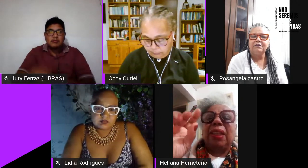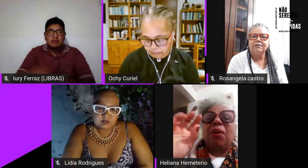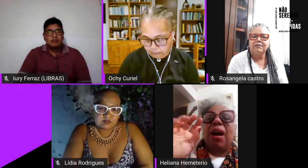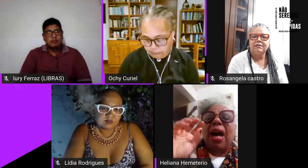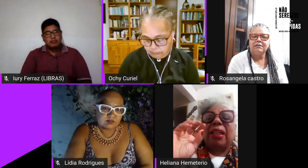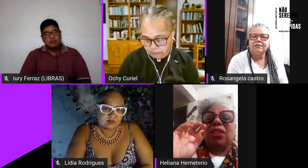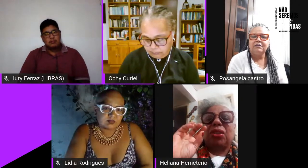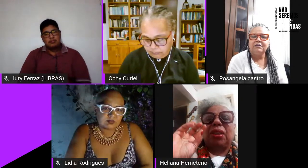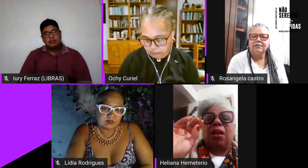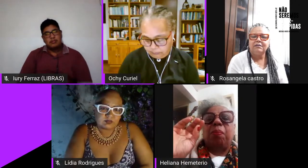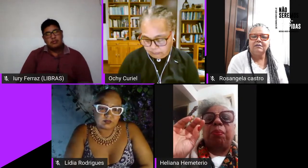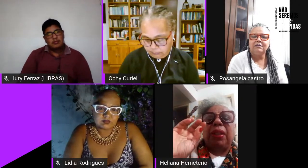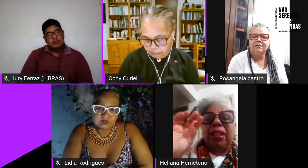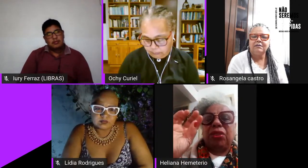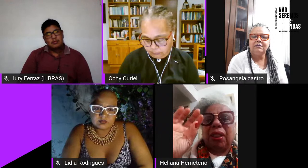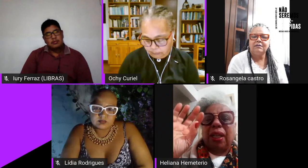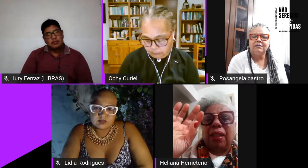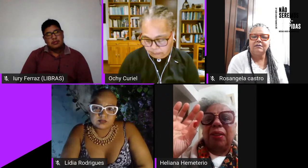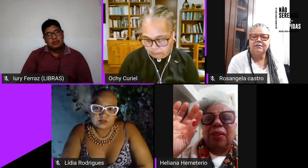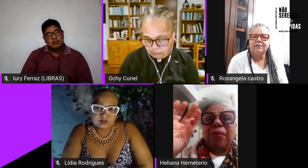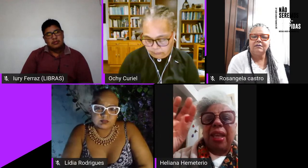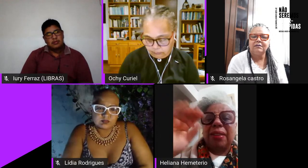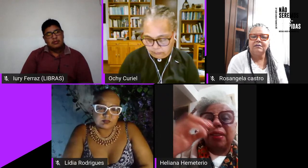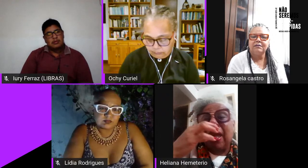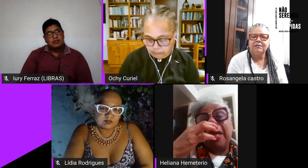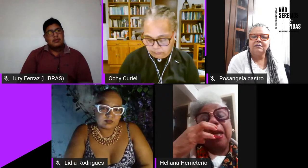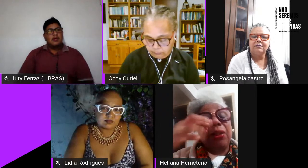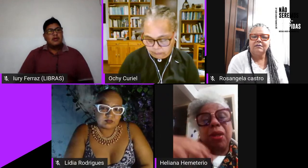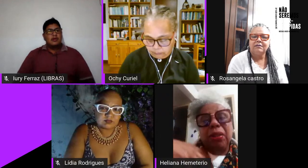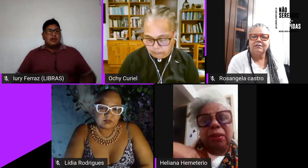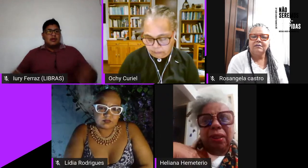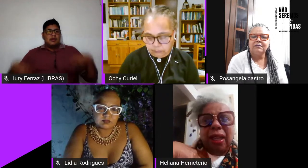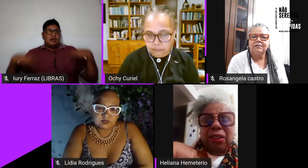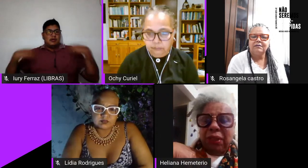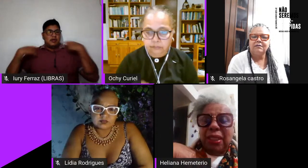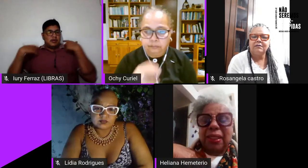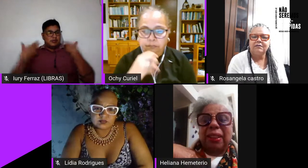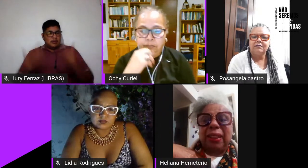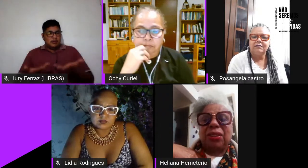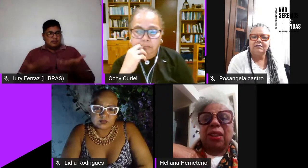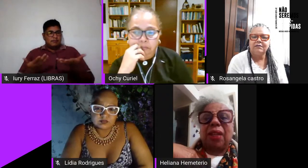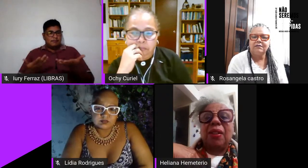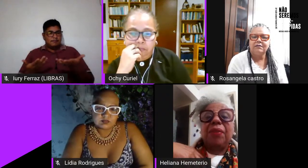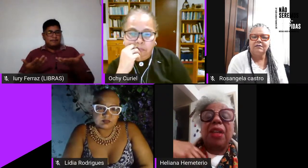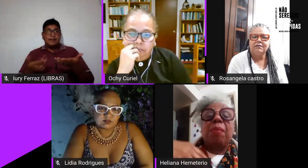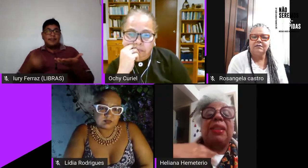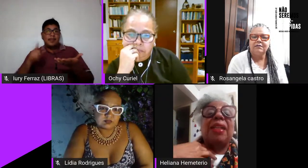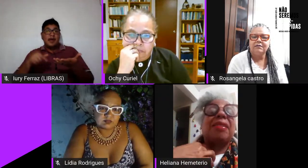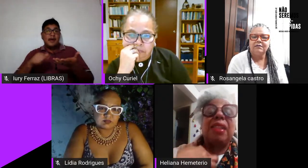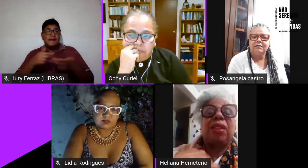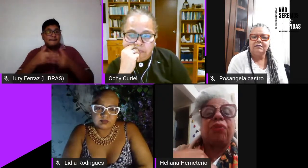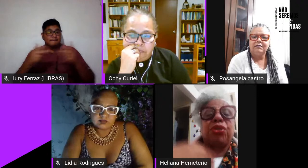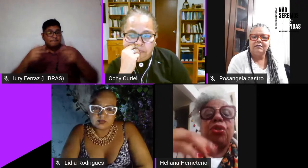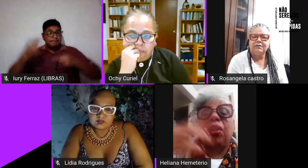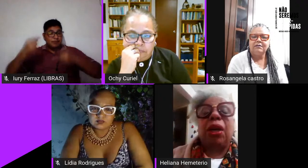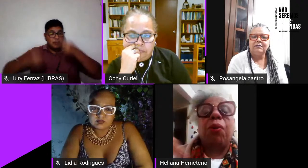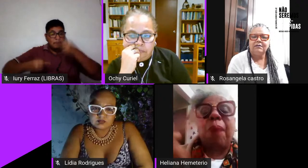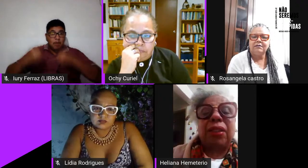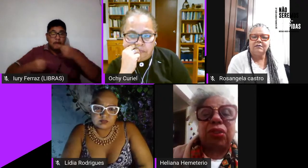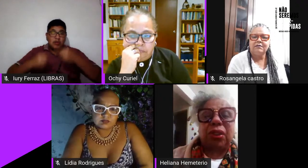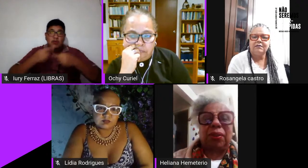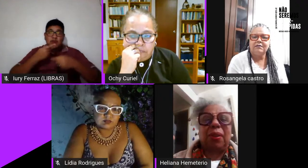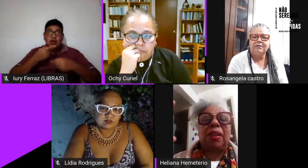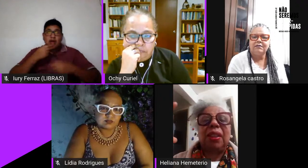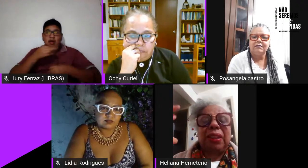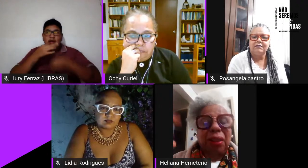então a questão política é assim e quando a gente fez essa crítica mas é assim que funciona o